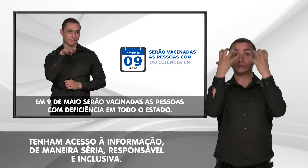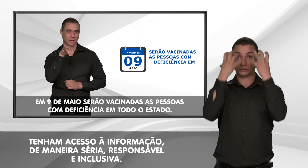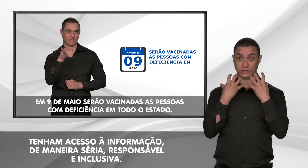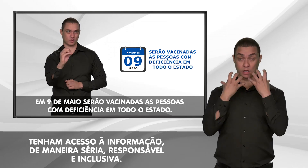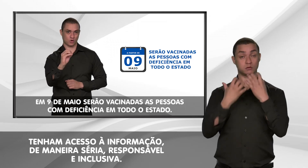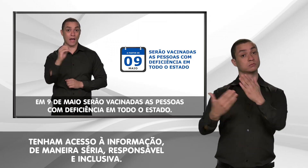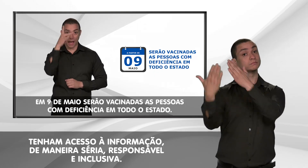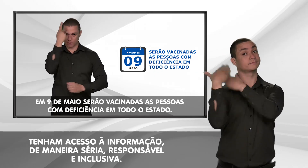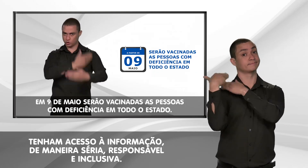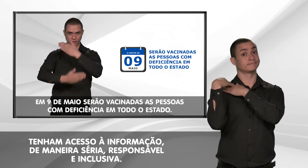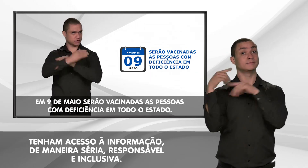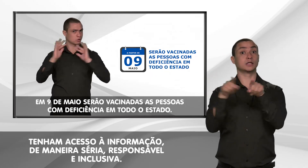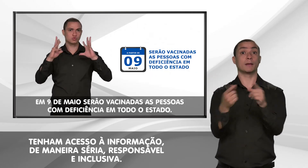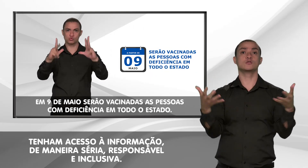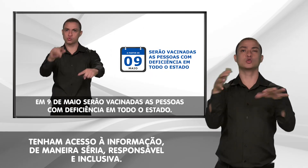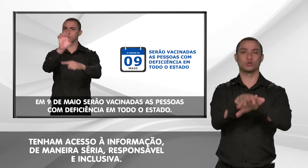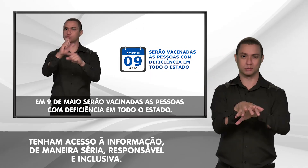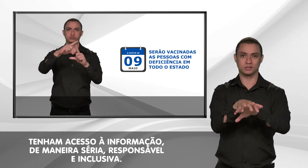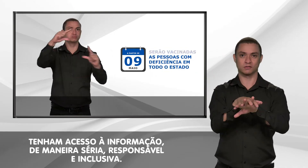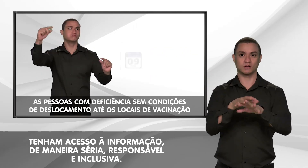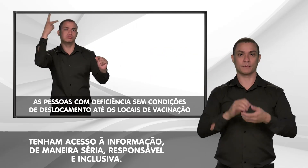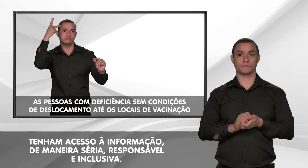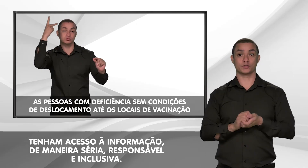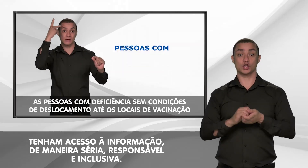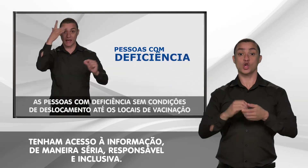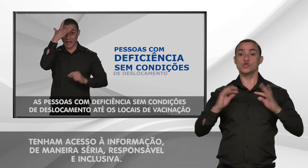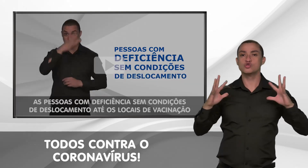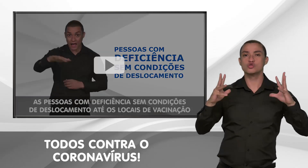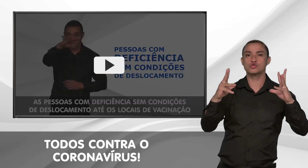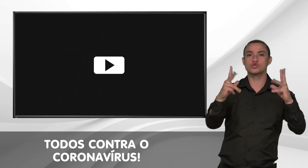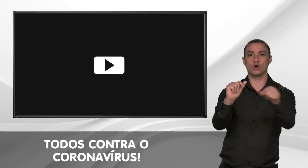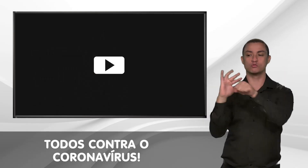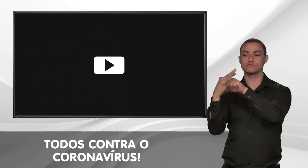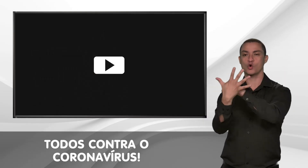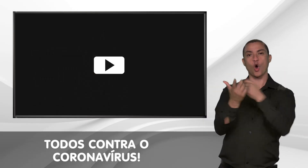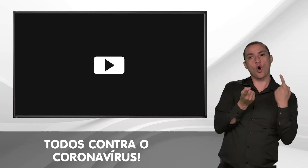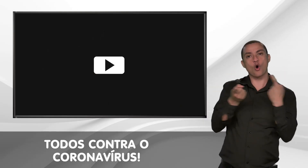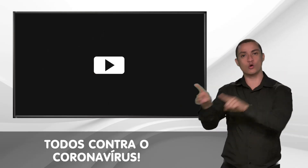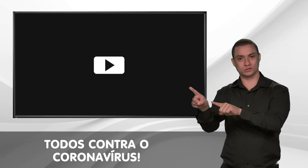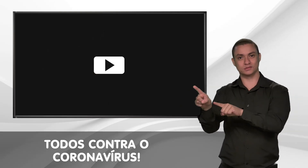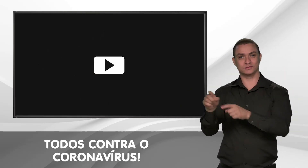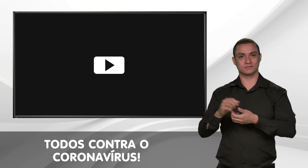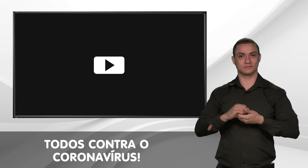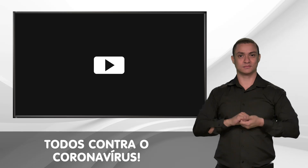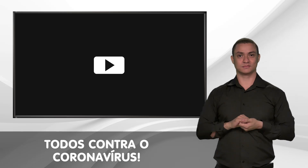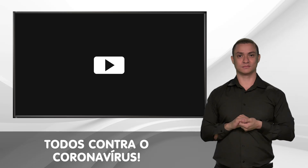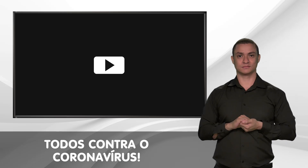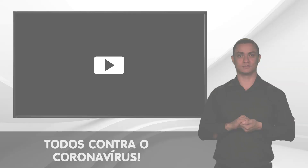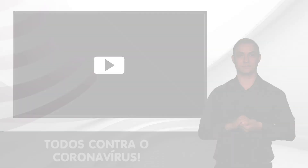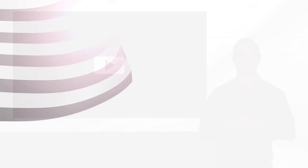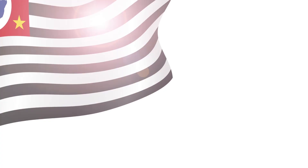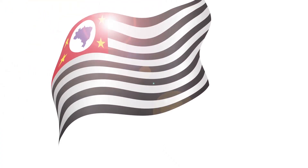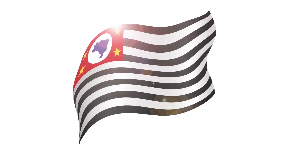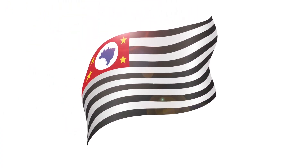informação de maneira séria, responsável e inclusiva. Todos contra o coronavírus.